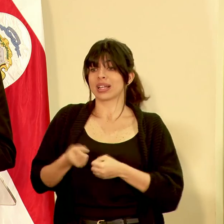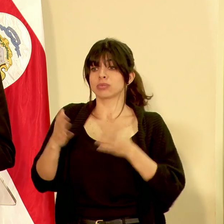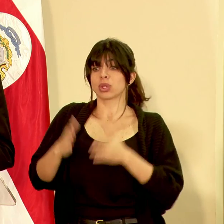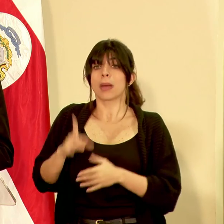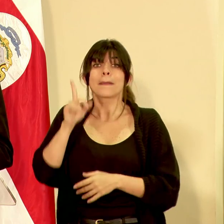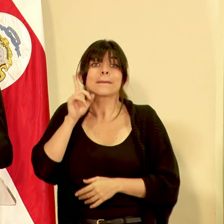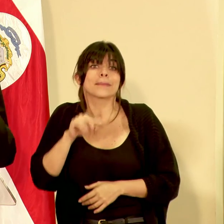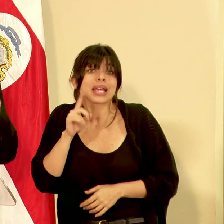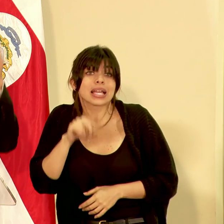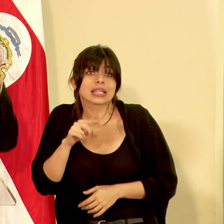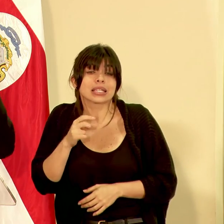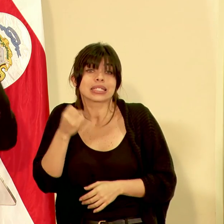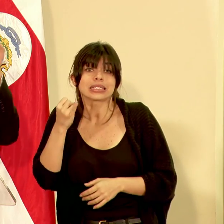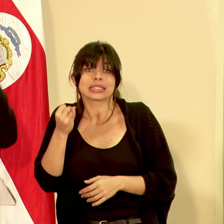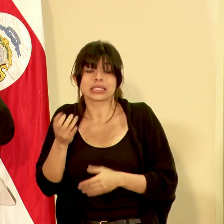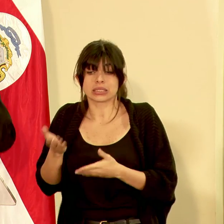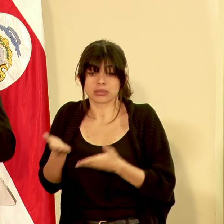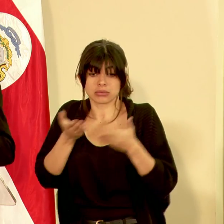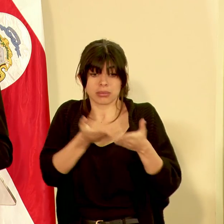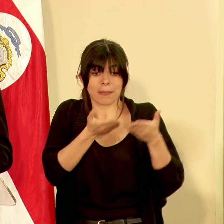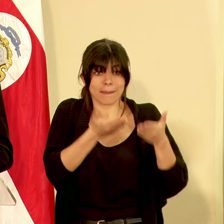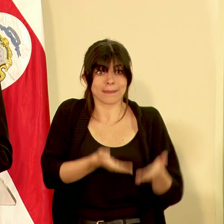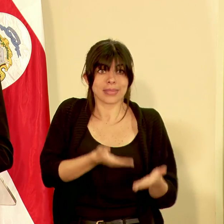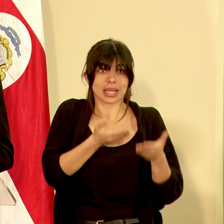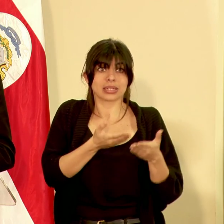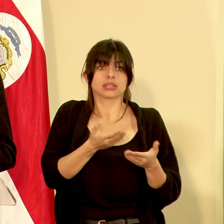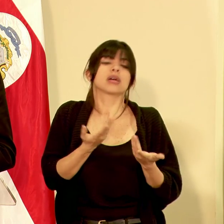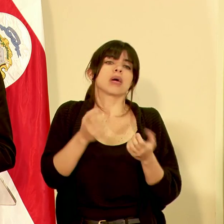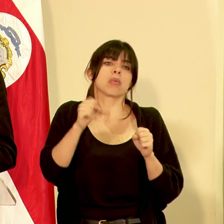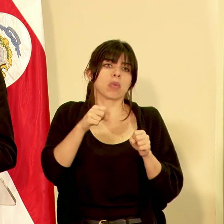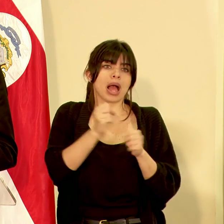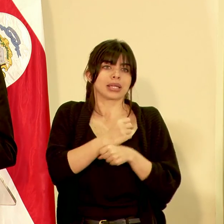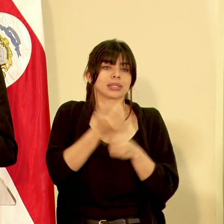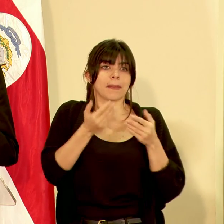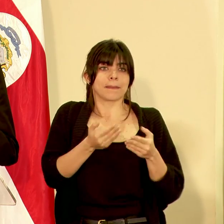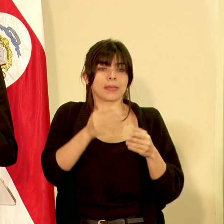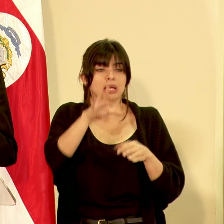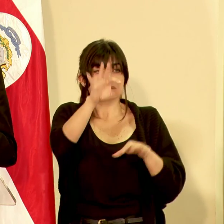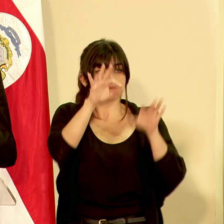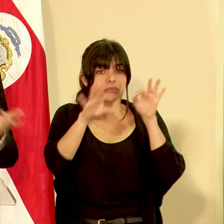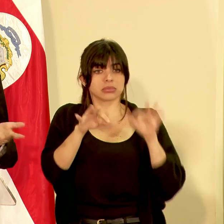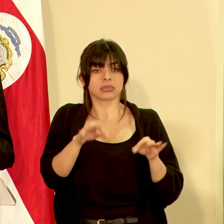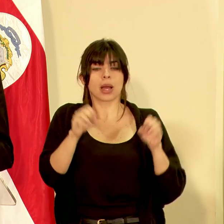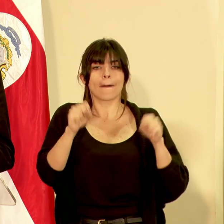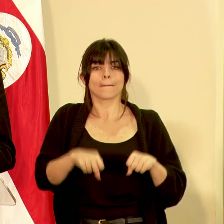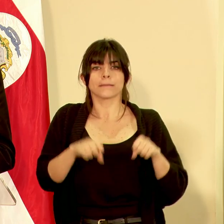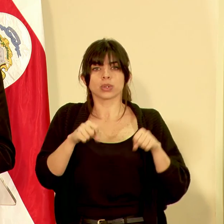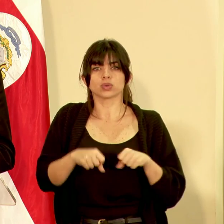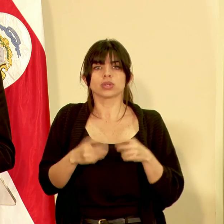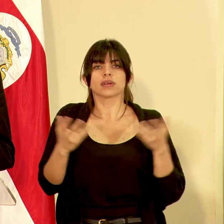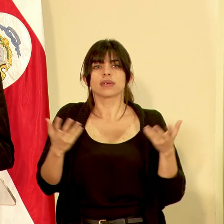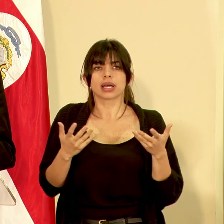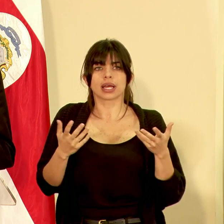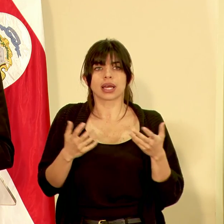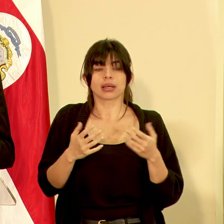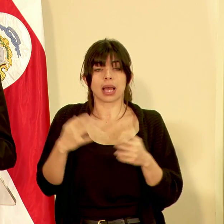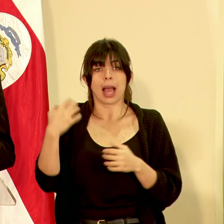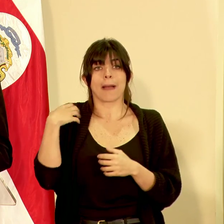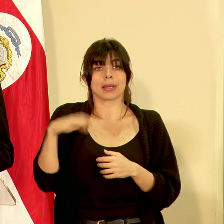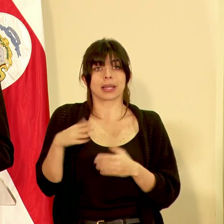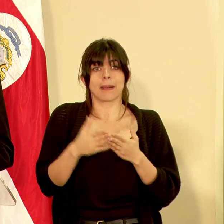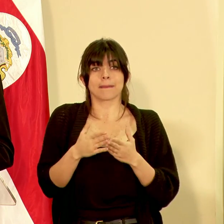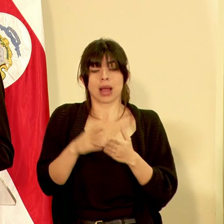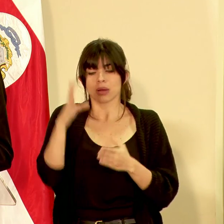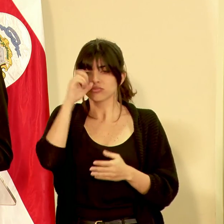mienta a la hora de llegar a apedezarlo que aleatoriamente se puede realizar tiene la posibilidad el capitán del barco de no